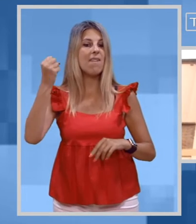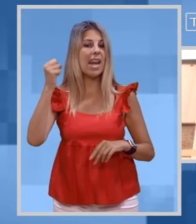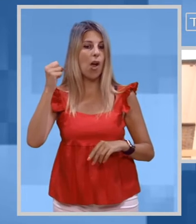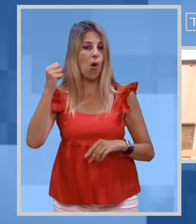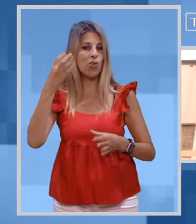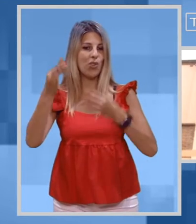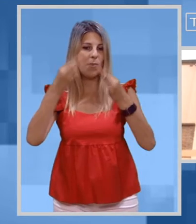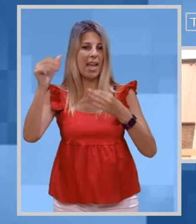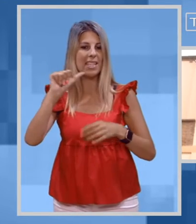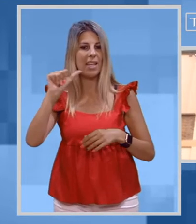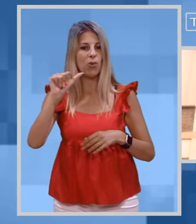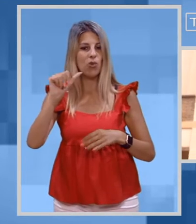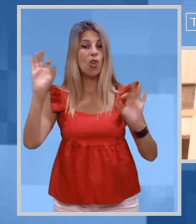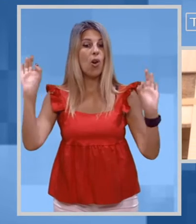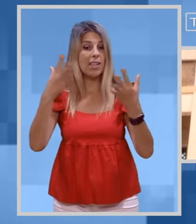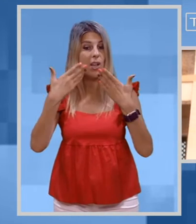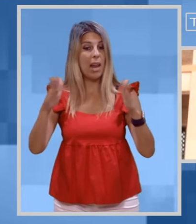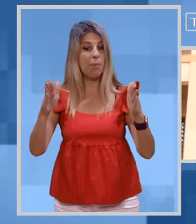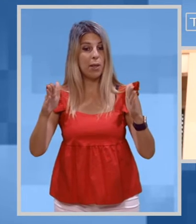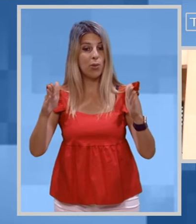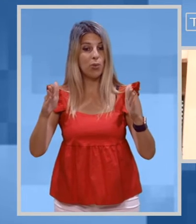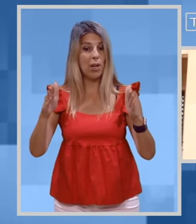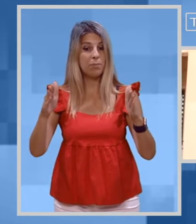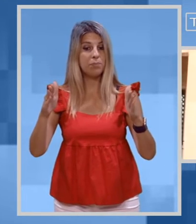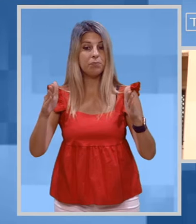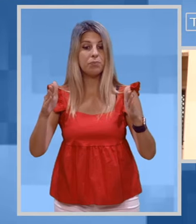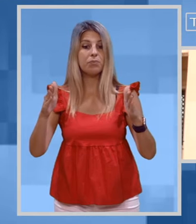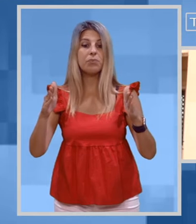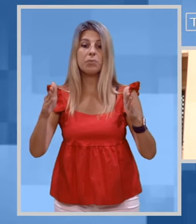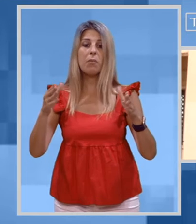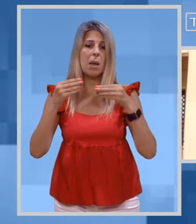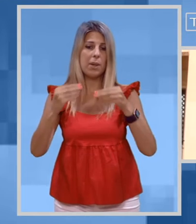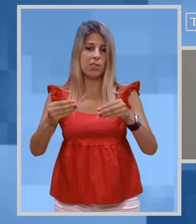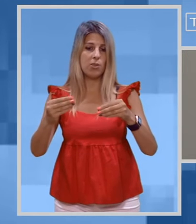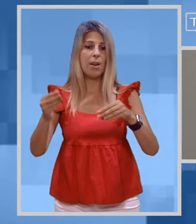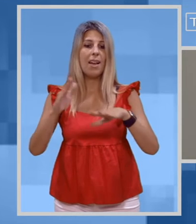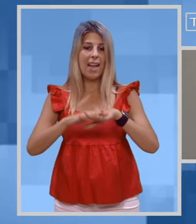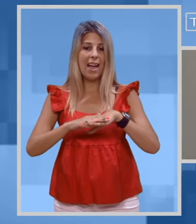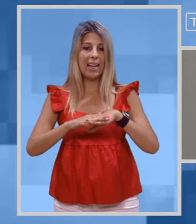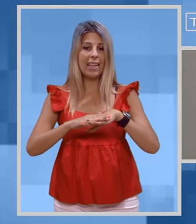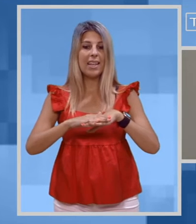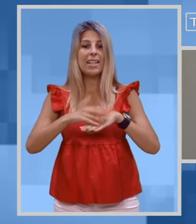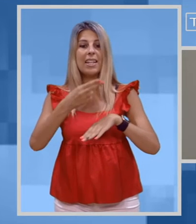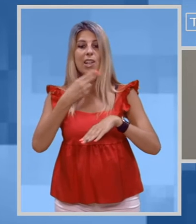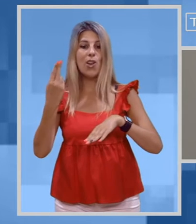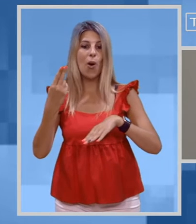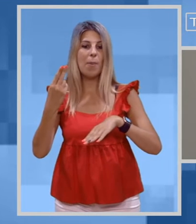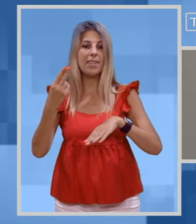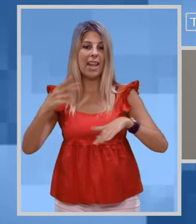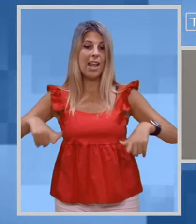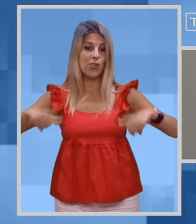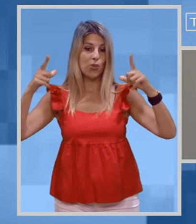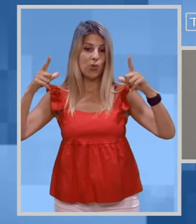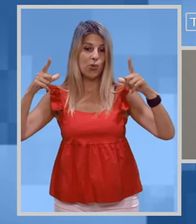E in occasione dell'apertura daremmo, con un processo partecipativo, anche il nome alla struttura